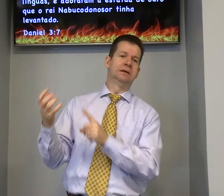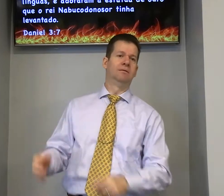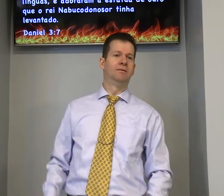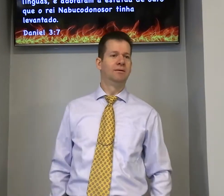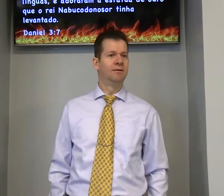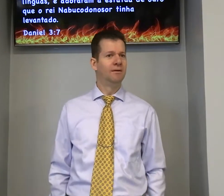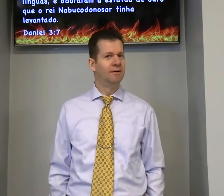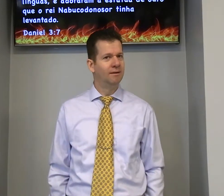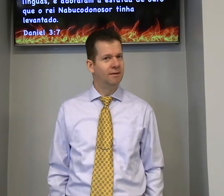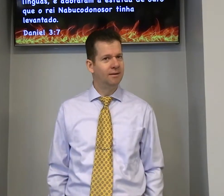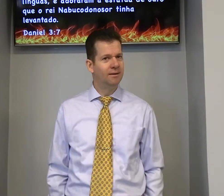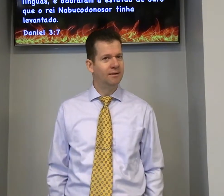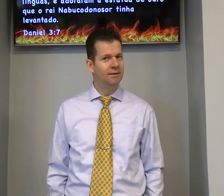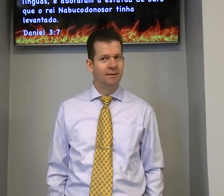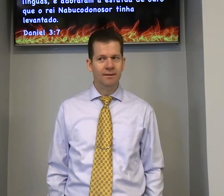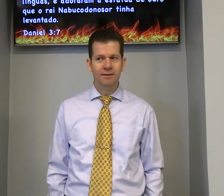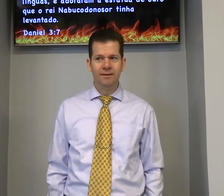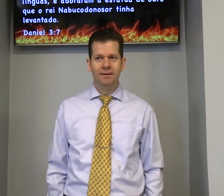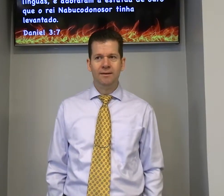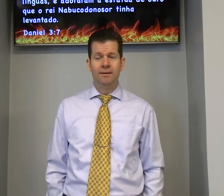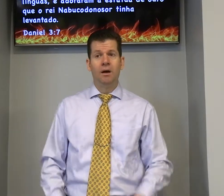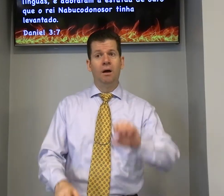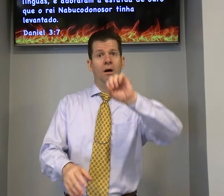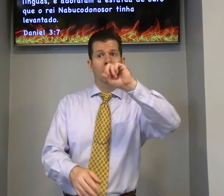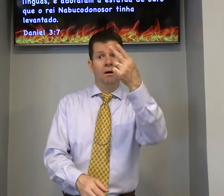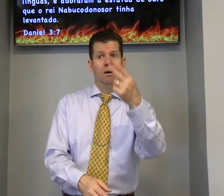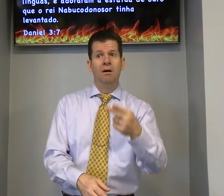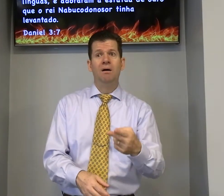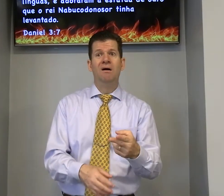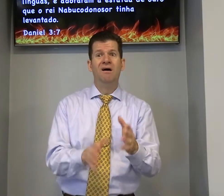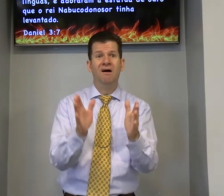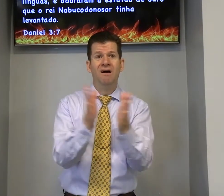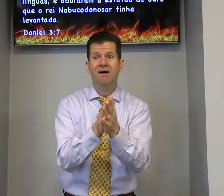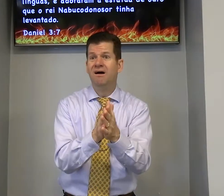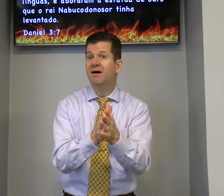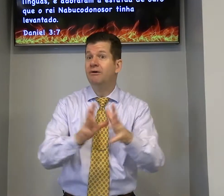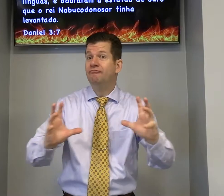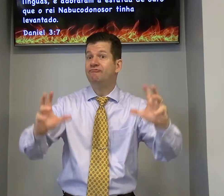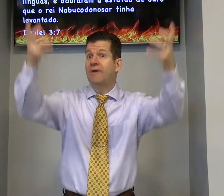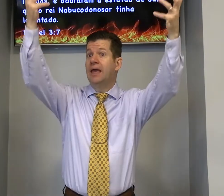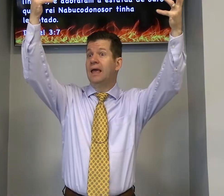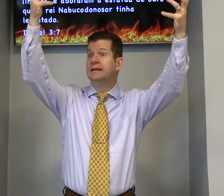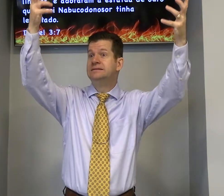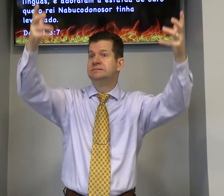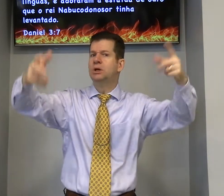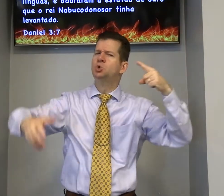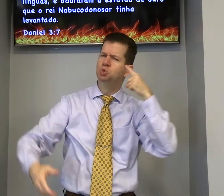sair você aceita a pressão ou festa